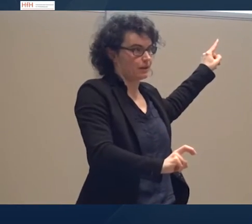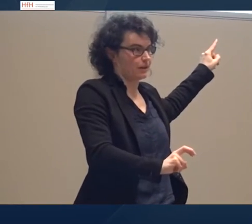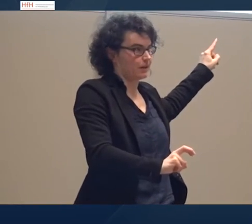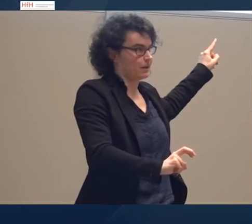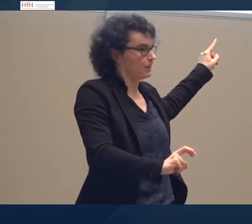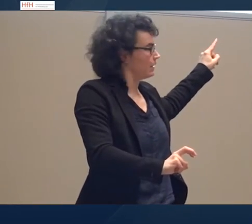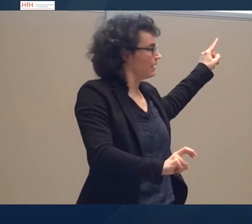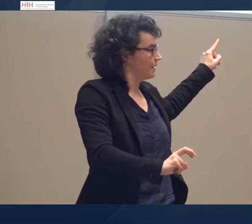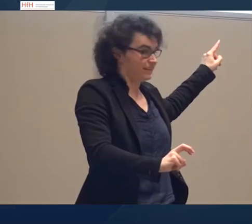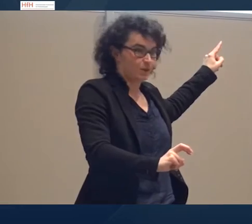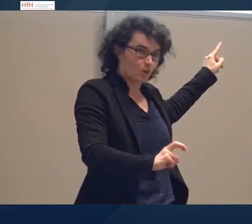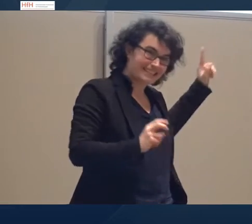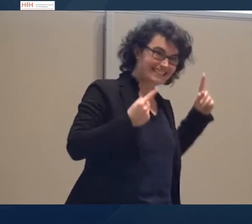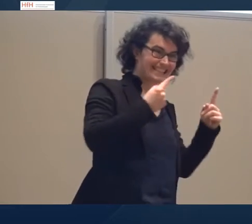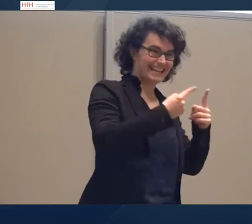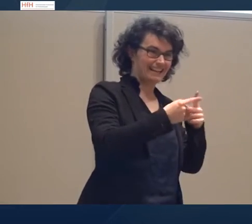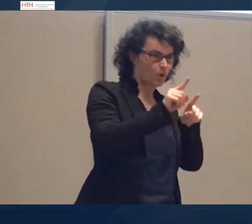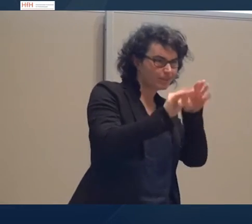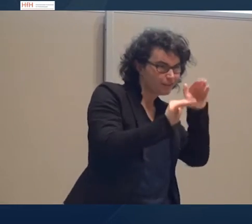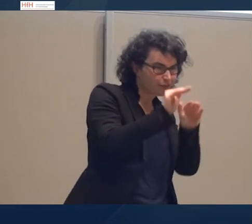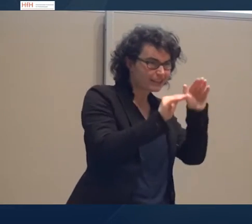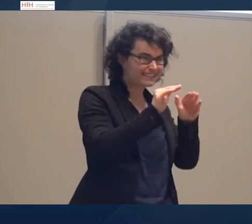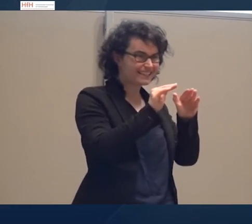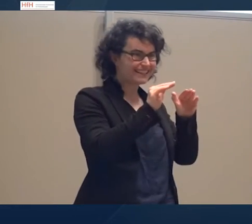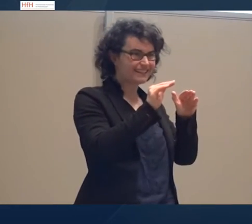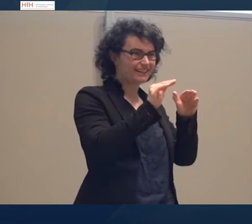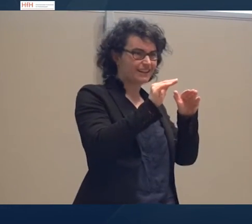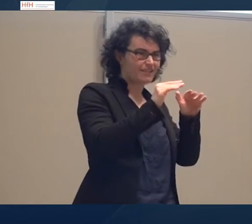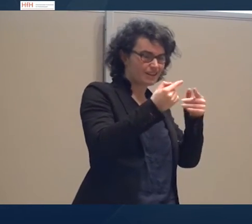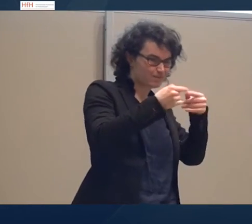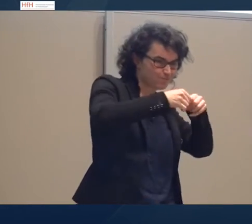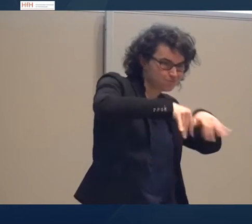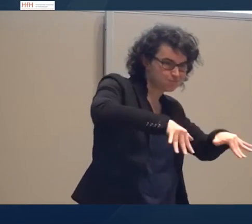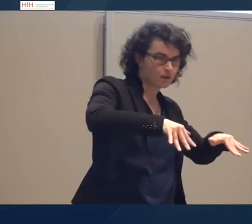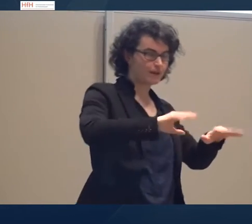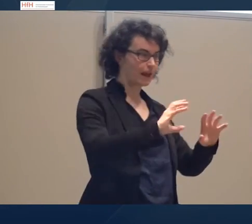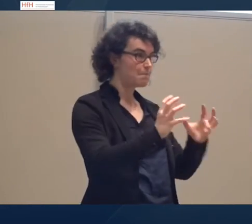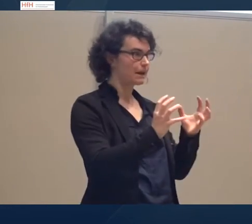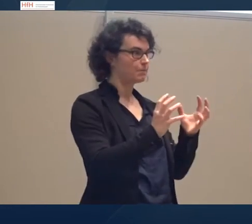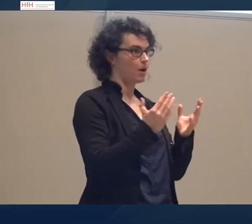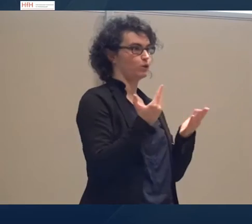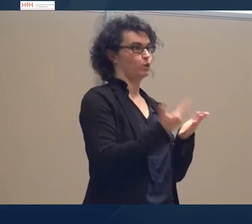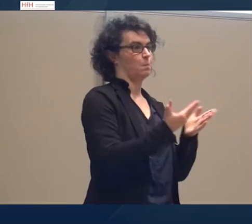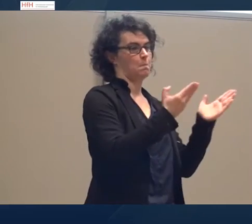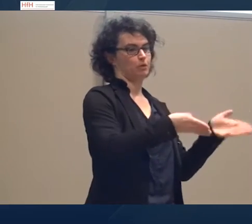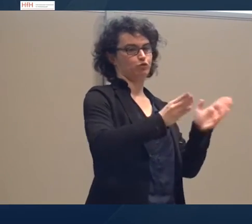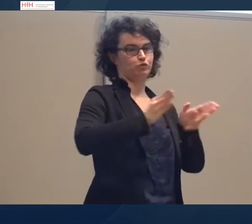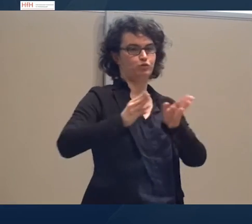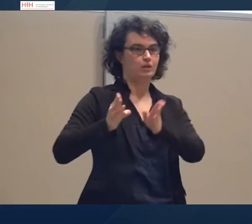unten, weit differenzieren. Wir müssen für uns überlegen, welche Merkmale sind typisch für welche Textarten. Damit wir nachher